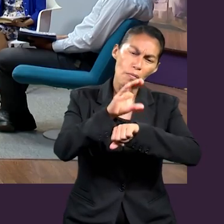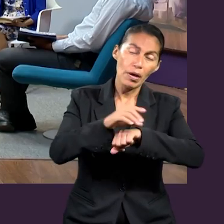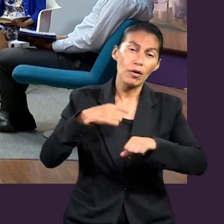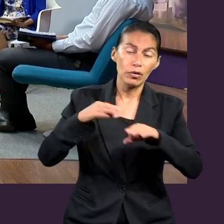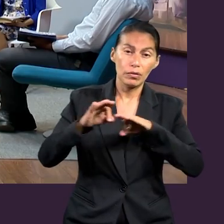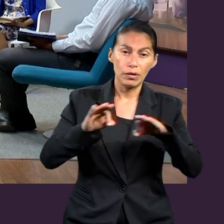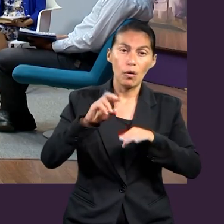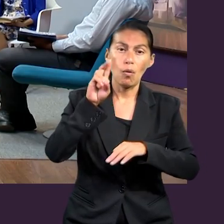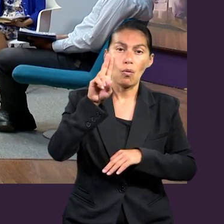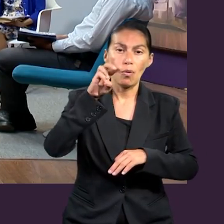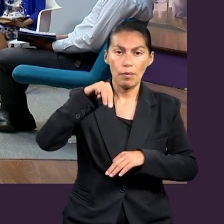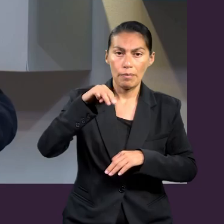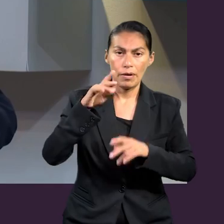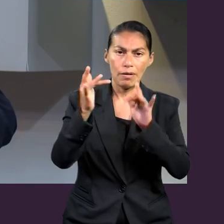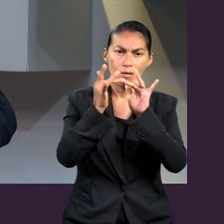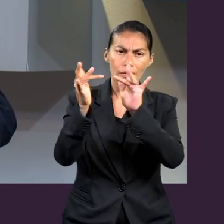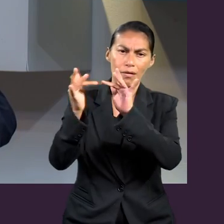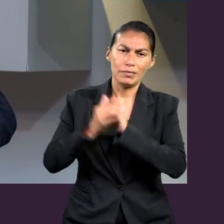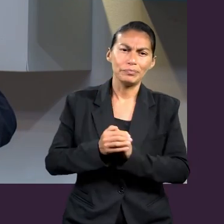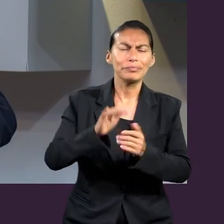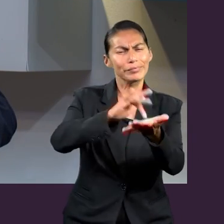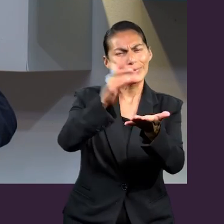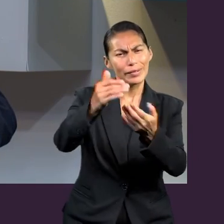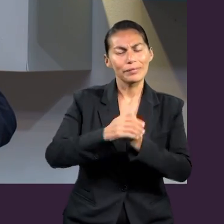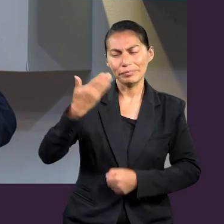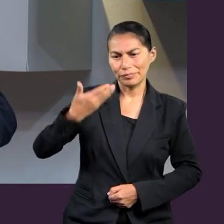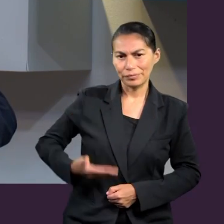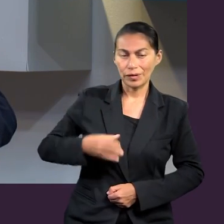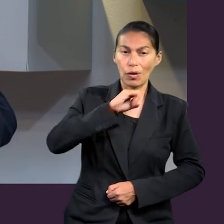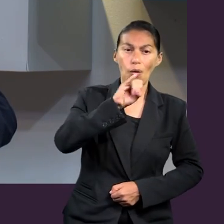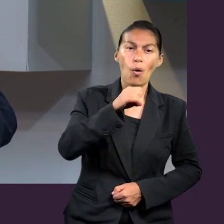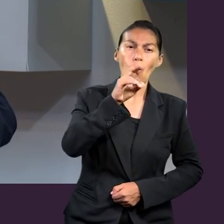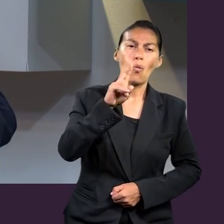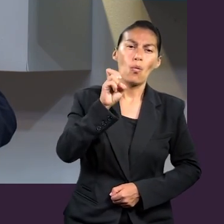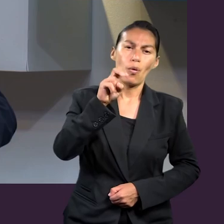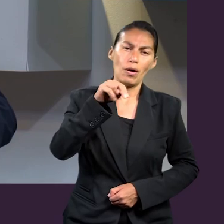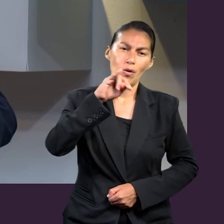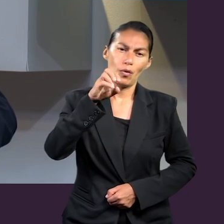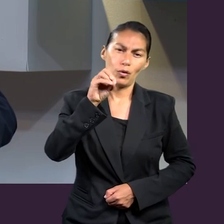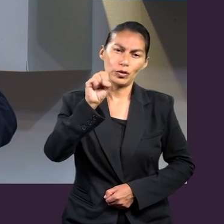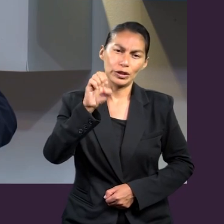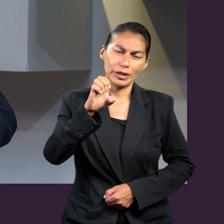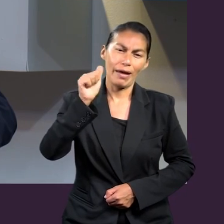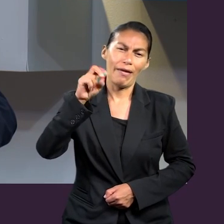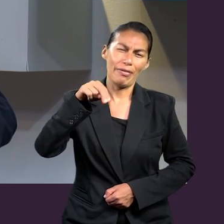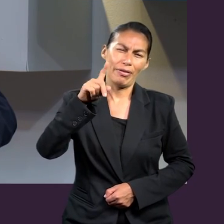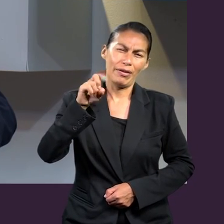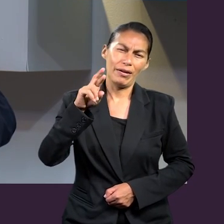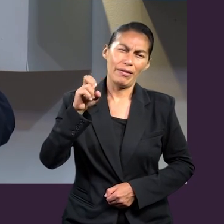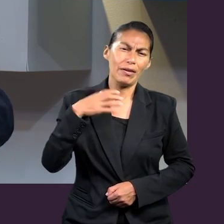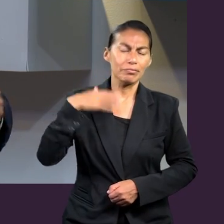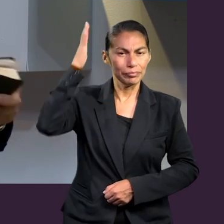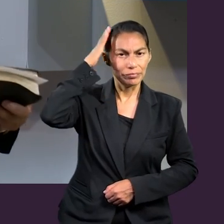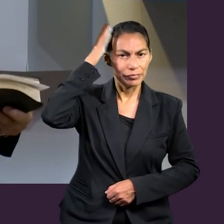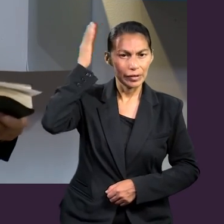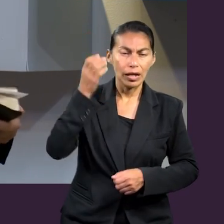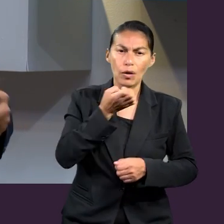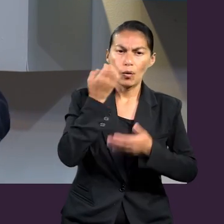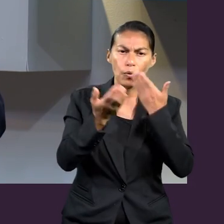Gracias, y mi nombre es Juan José Andrade, soy el director de la Facultad de Teología aquí en la Universidad de Montemorelos. Pero antes de empezar con el